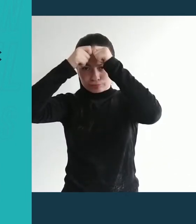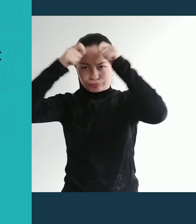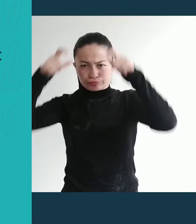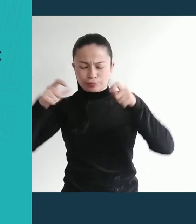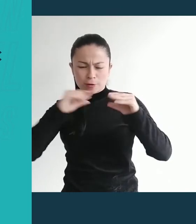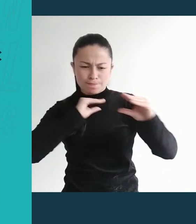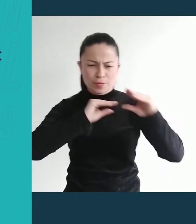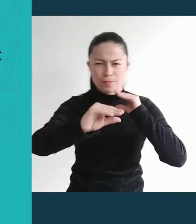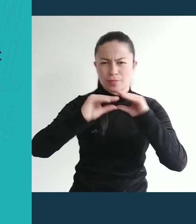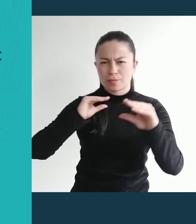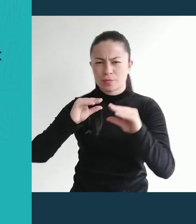800 en todo el país.